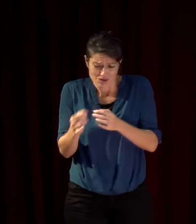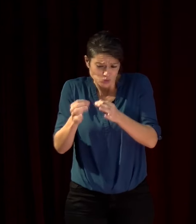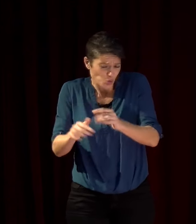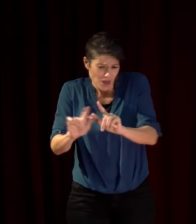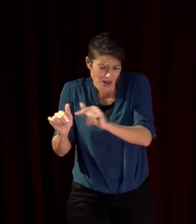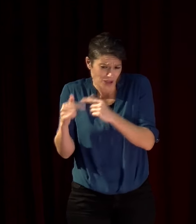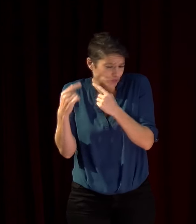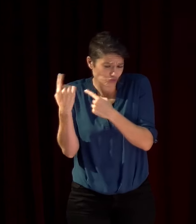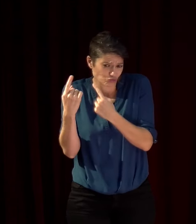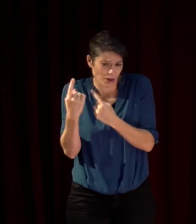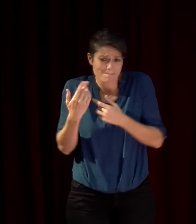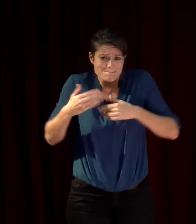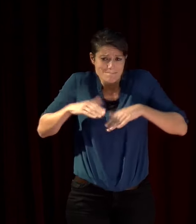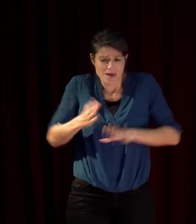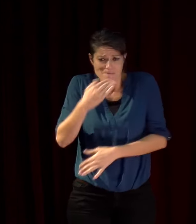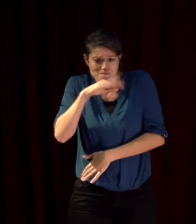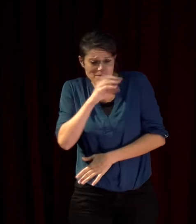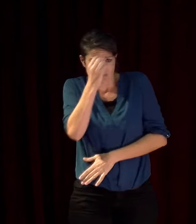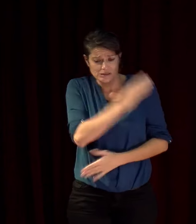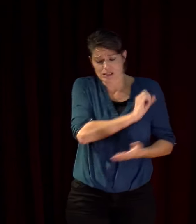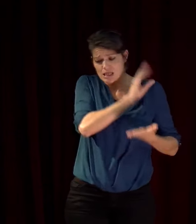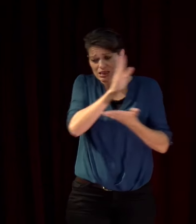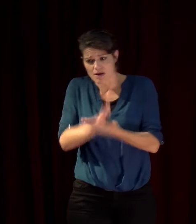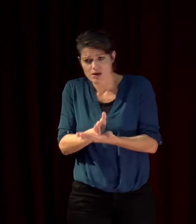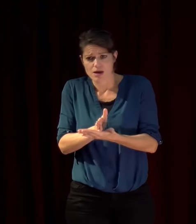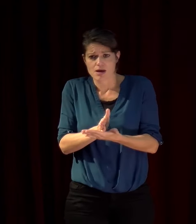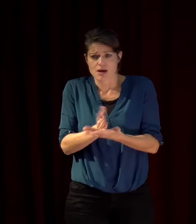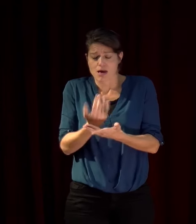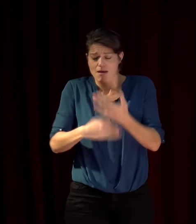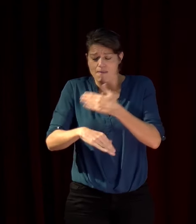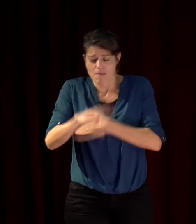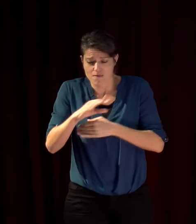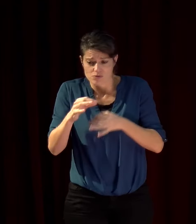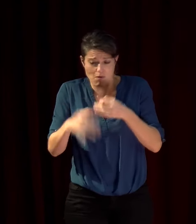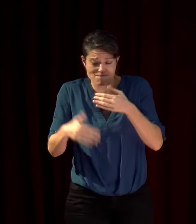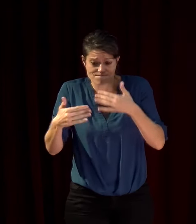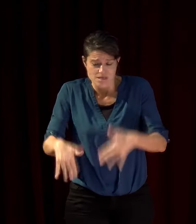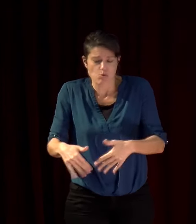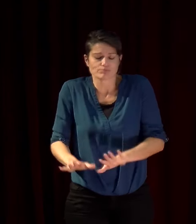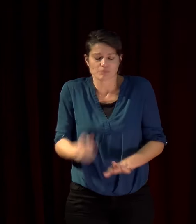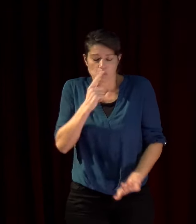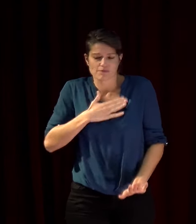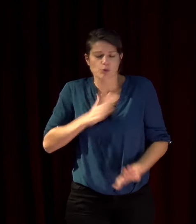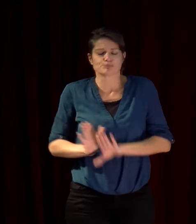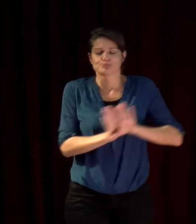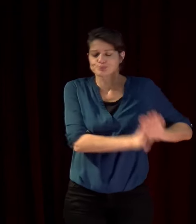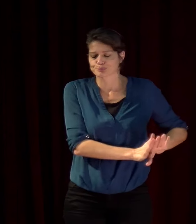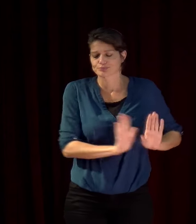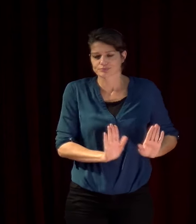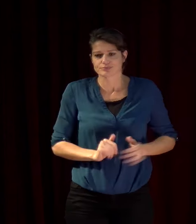on aurait trouvé facilement une solution moi il me semble c'est mon avis bon en passant c'est pas le sujet autre chose